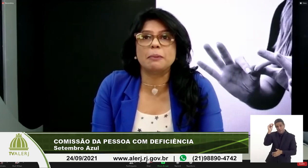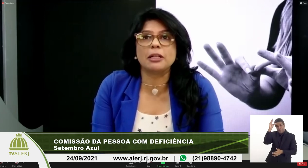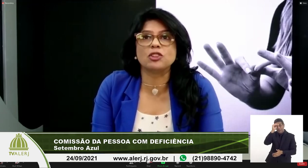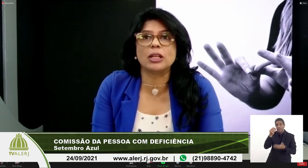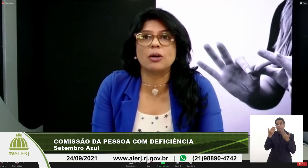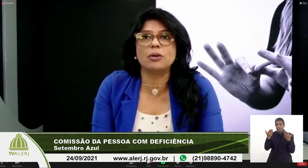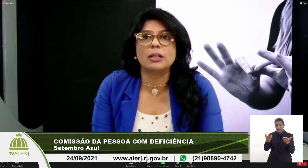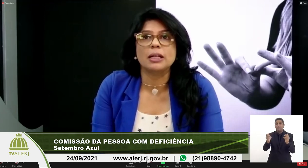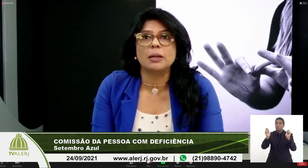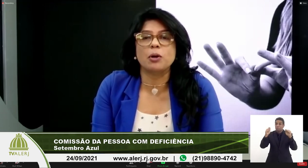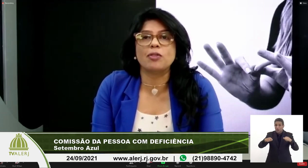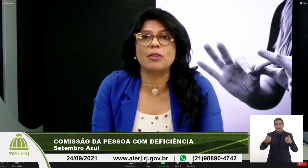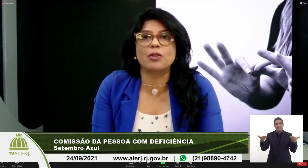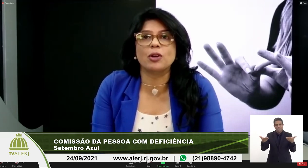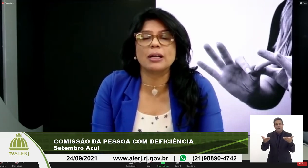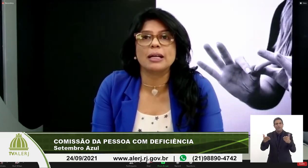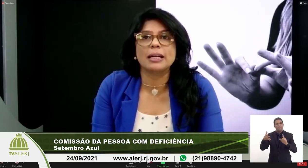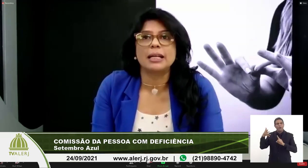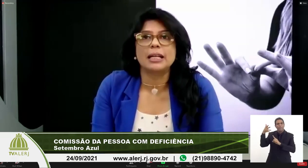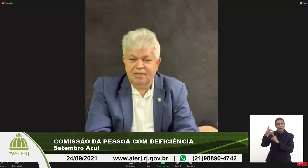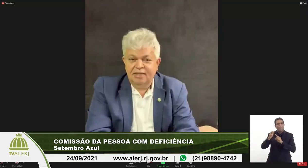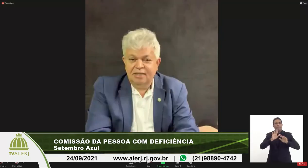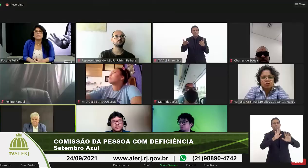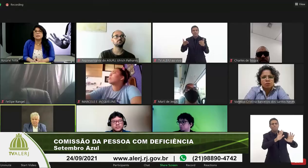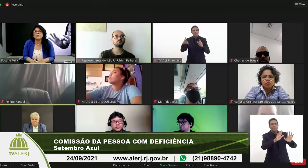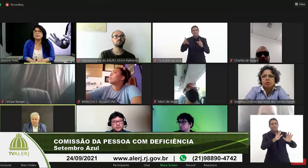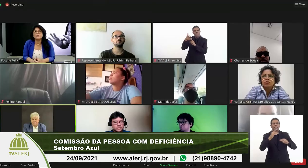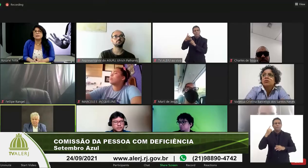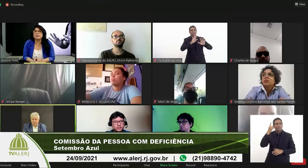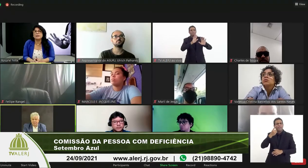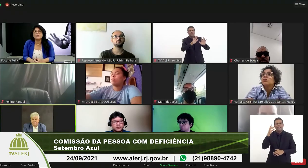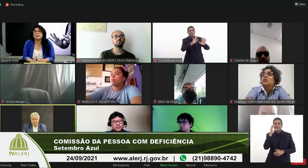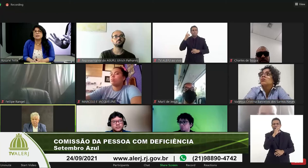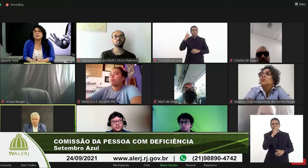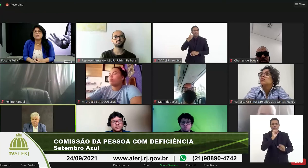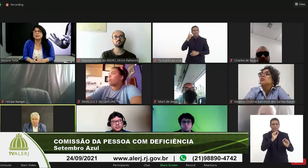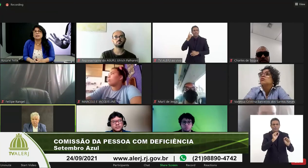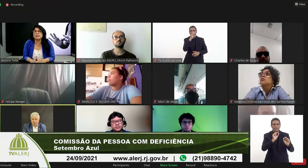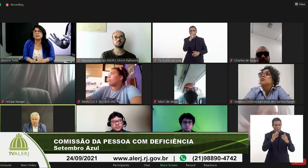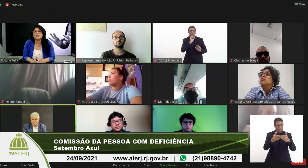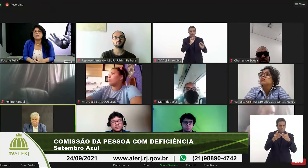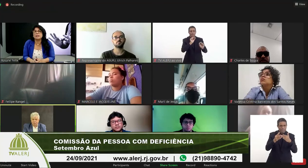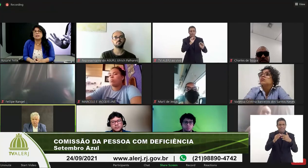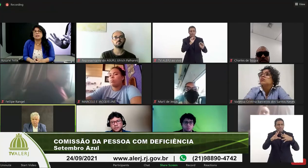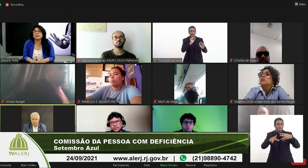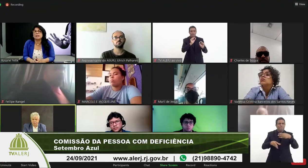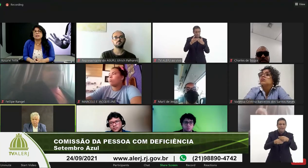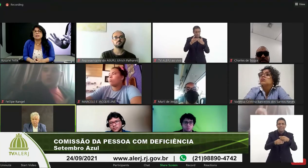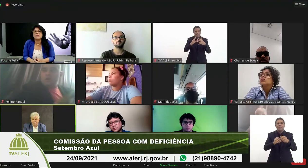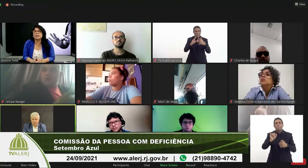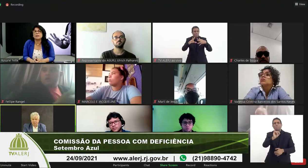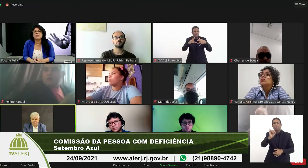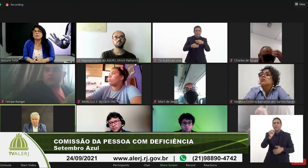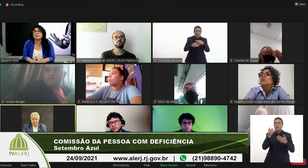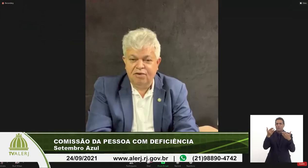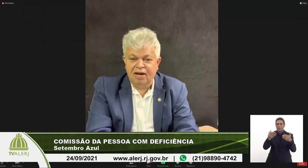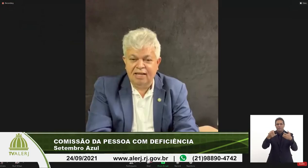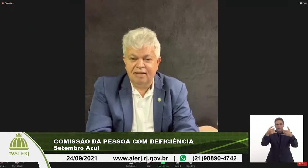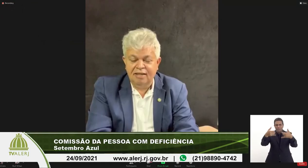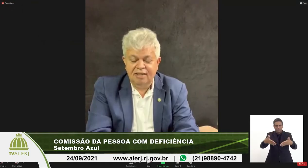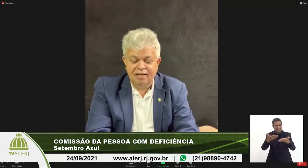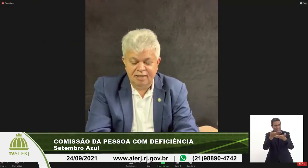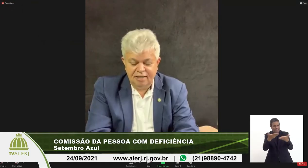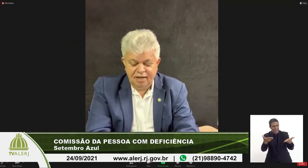Felipe Rangel por favor deputado posso só colocar um ponto importante que foi